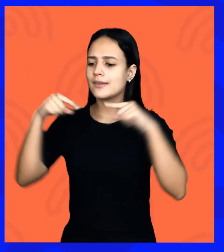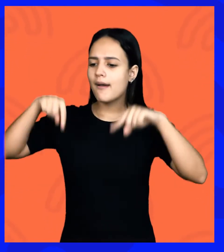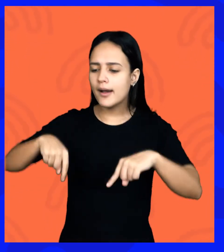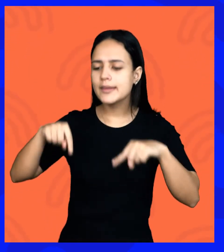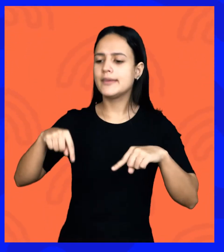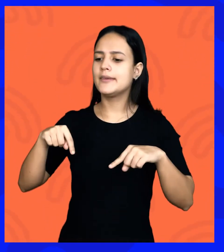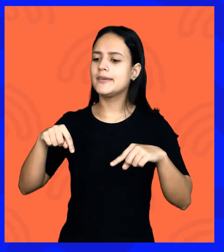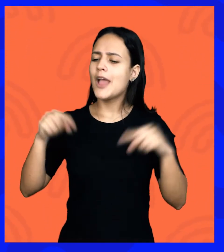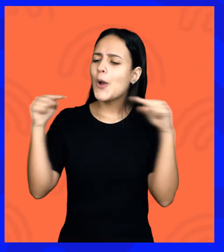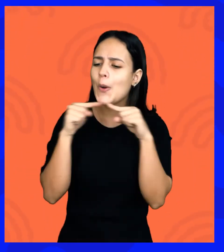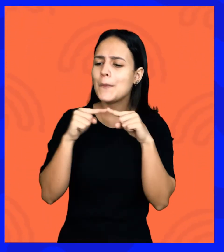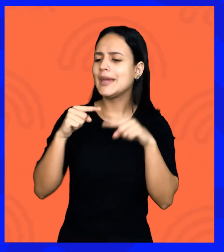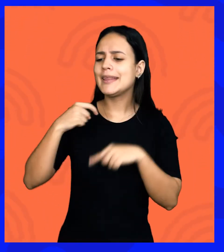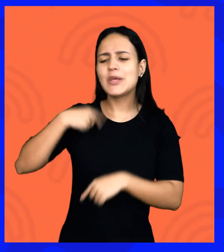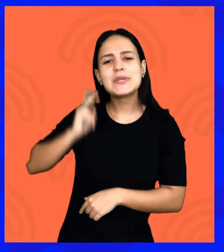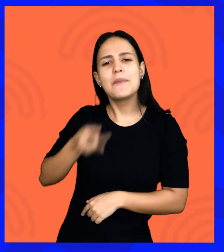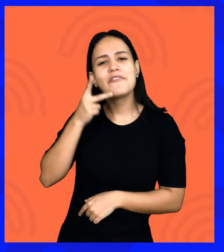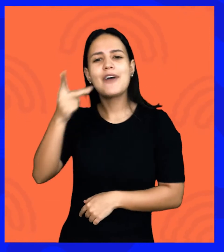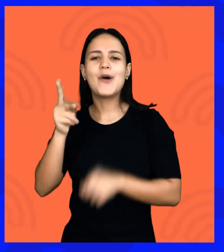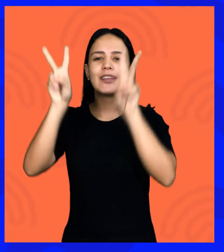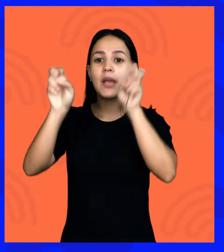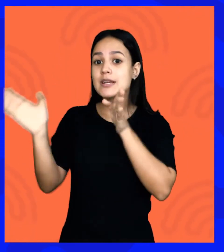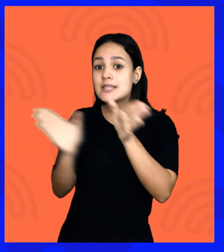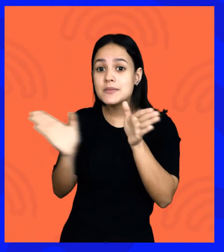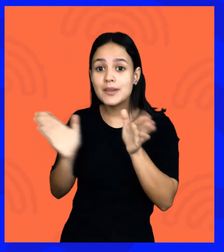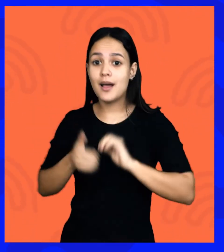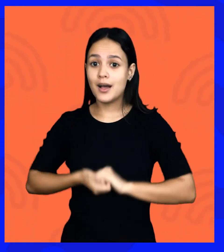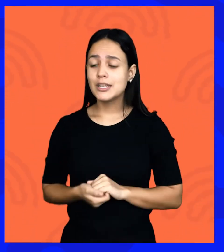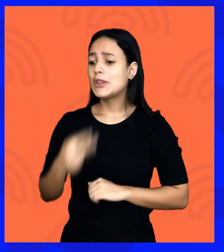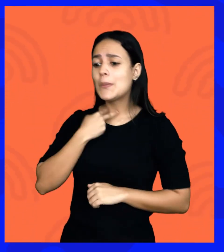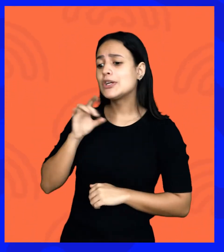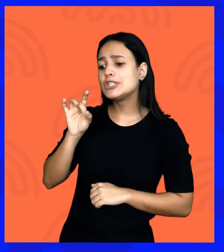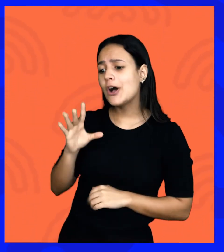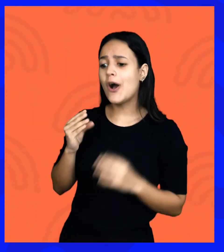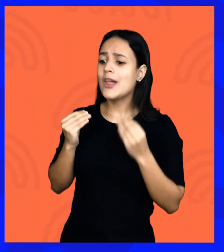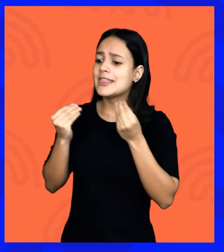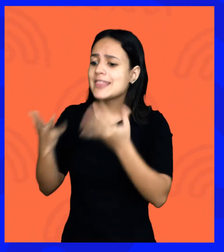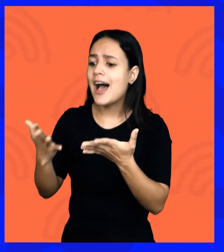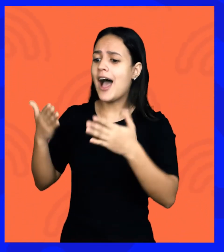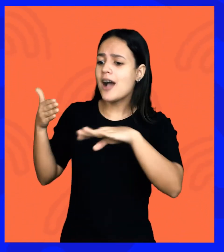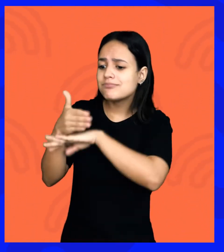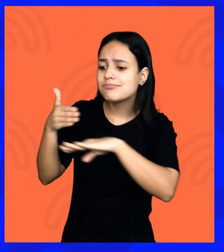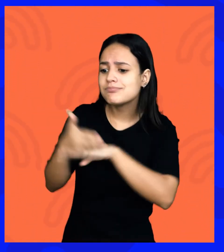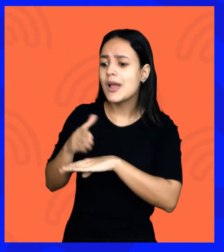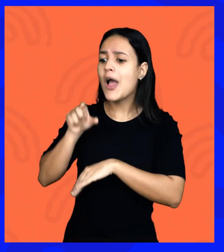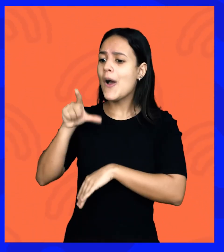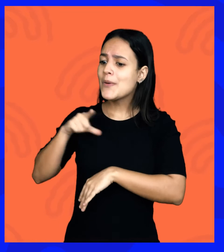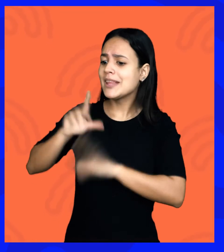tendo aqui invocam muito o que eu sempre falo de acessibilidade, que ela não pode ser só promover acesso ao que existe ao que está